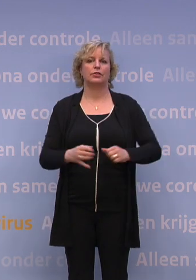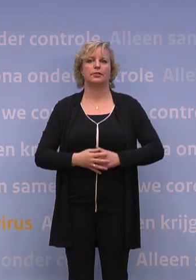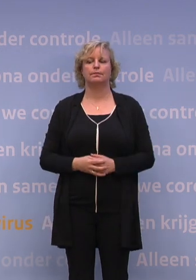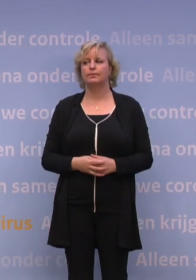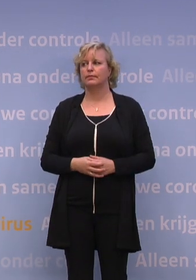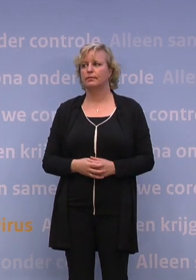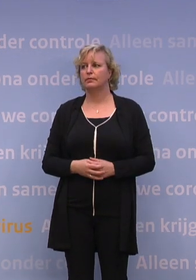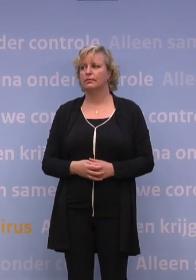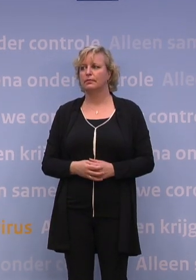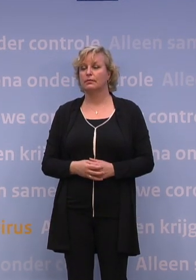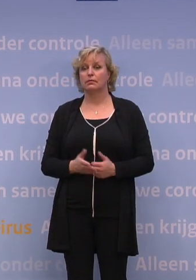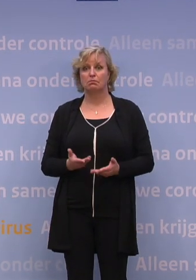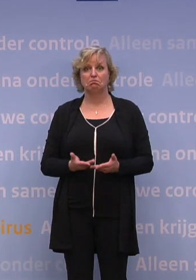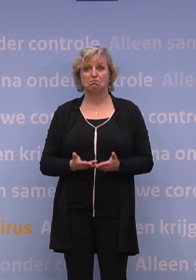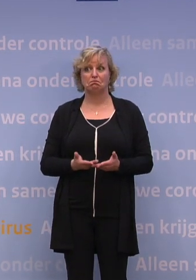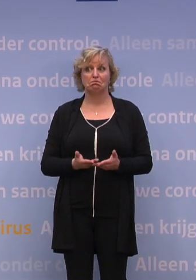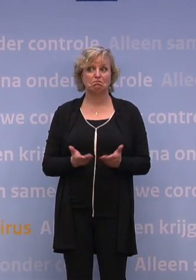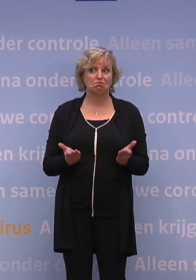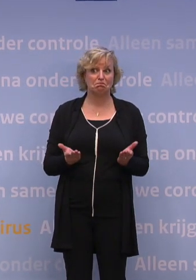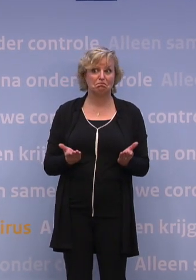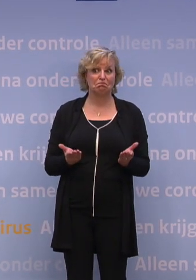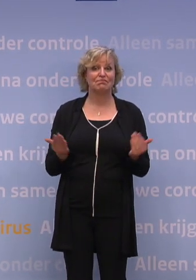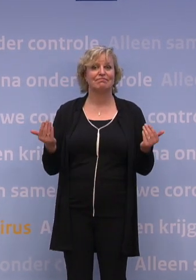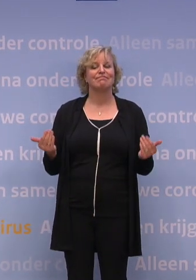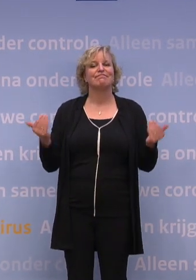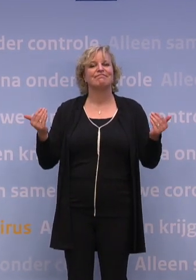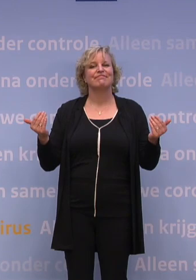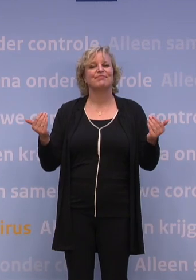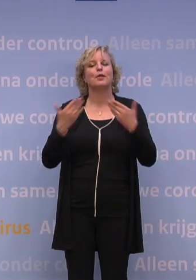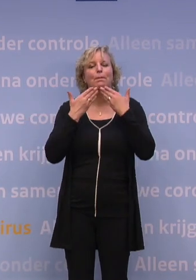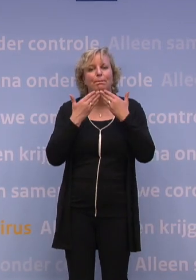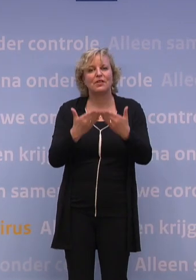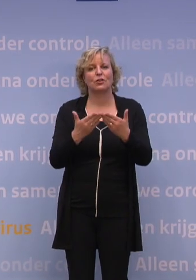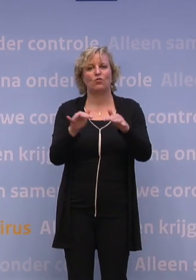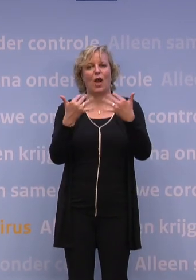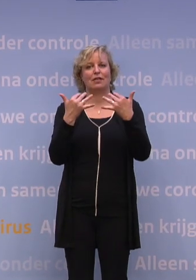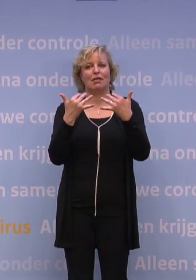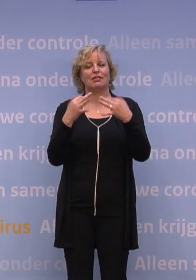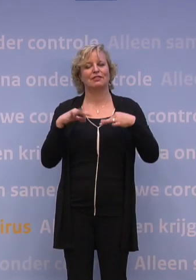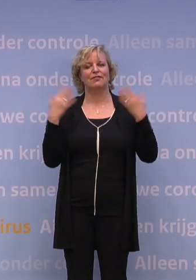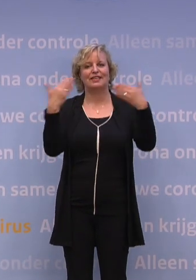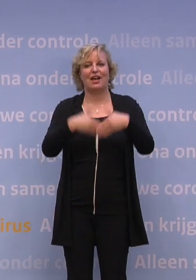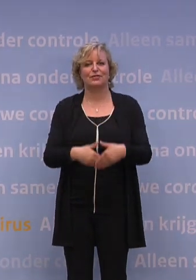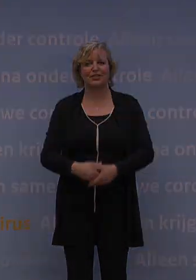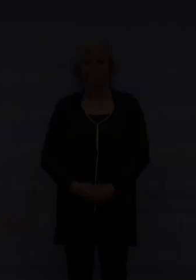Ik geloof dat we aan het eind van deze press conference zijn. Dank voor uw aandacht. Heel veel dank. Fijne avond. Dankjewel. Dankjewel. Dankjewel. Dankjewel. ***